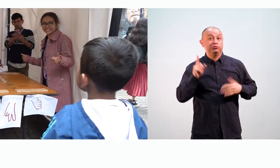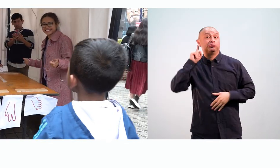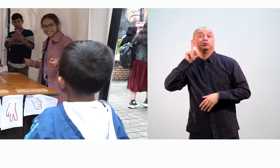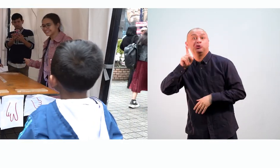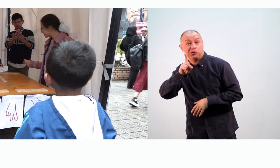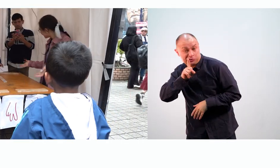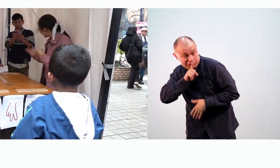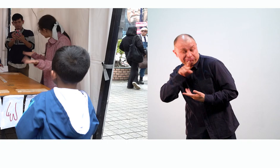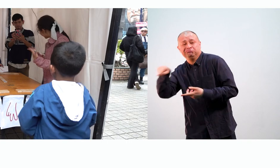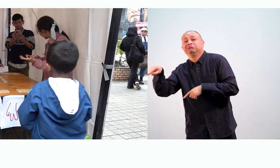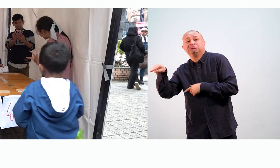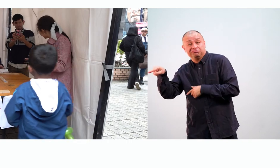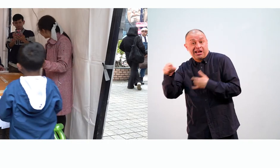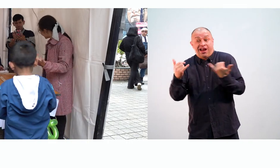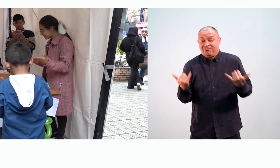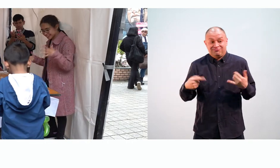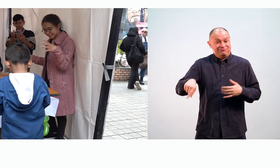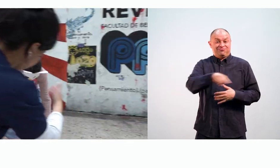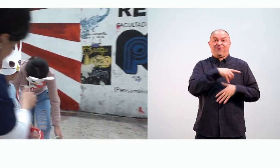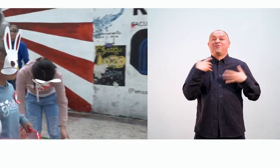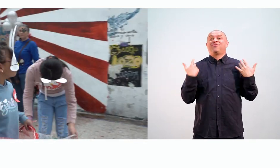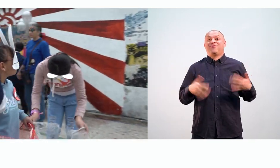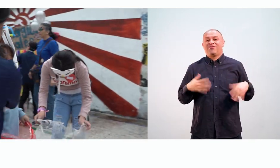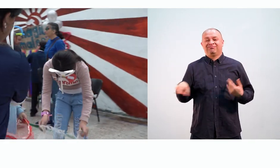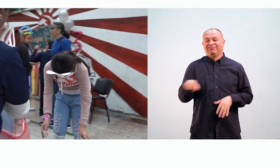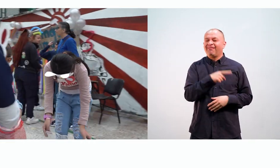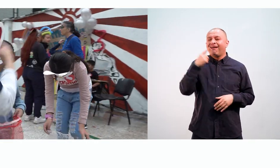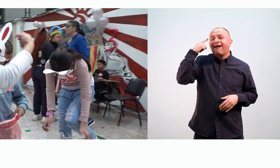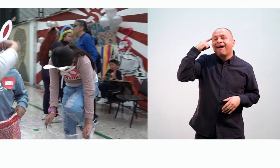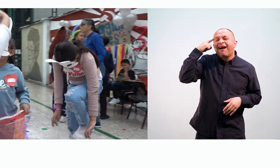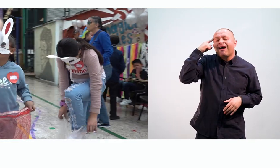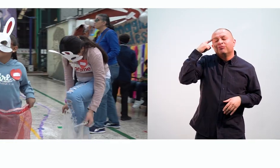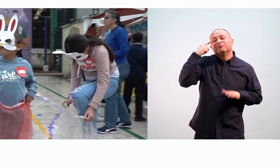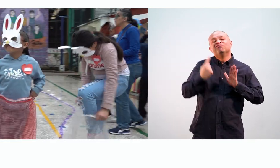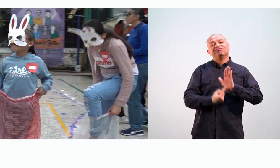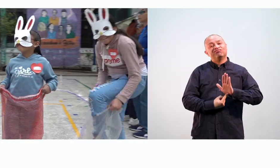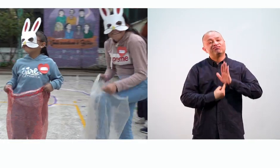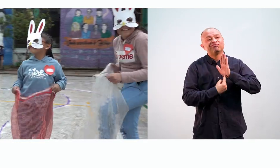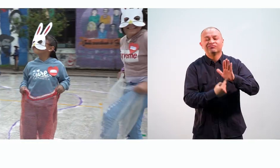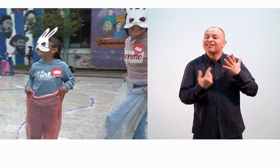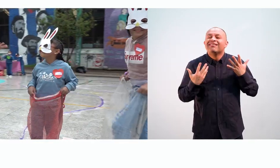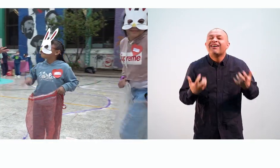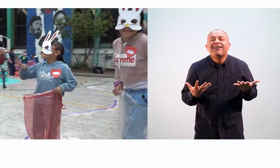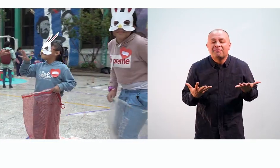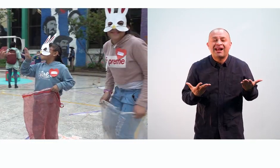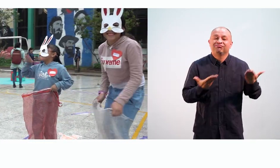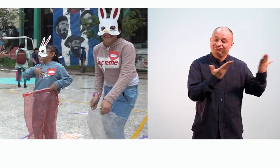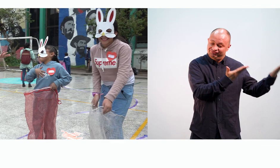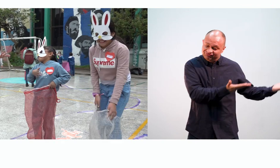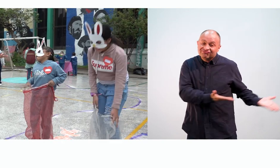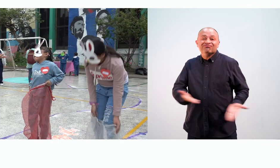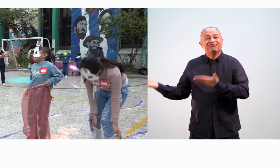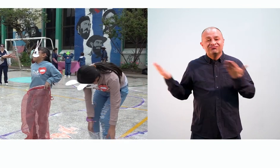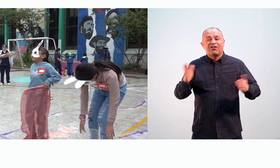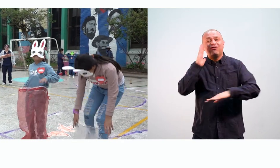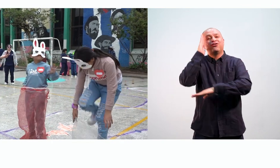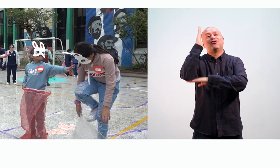sordos y estudiantes oyentes que hoy también se proyectan a este nuevo modelo de inclusión para recibir a estos niños en sus aulas.